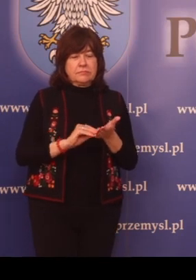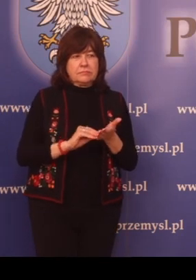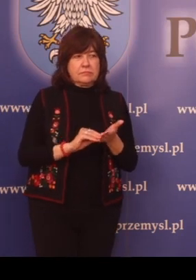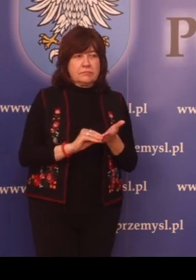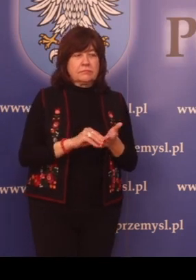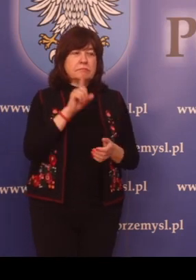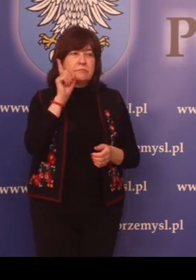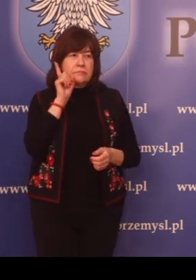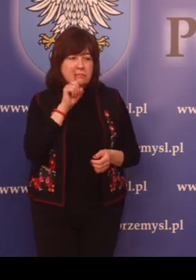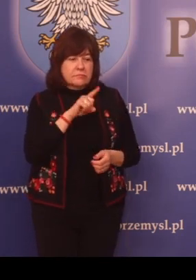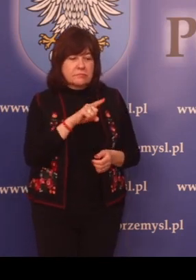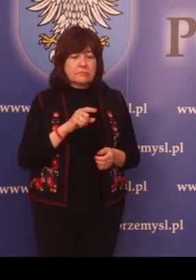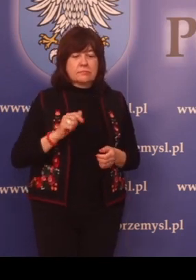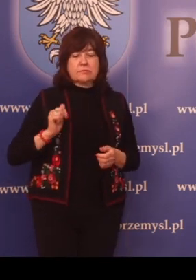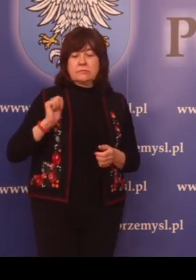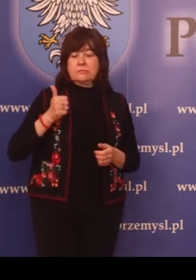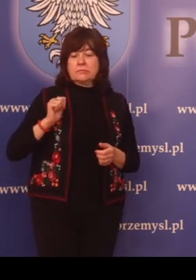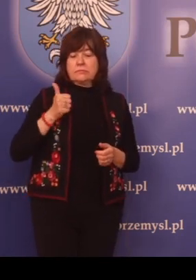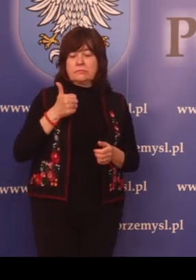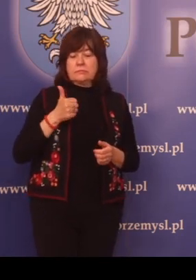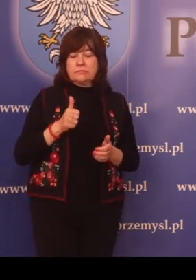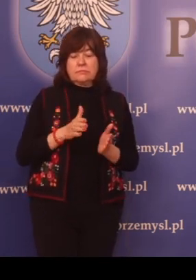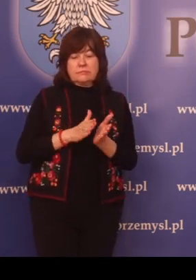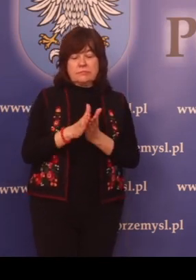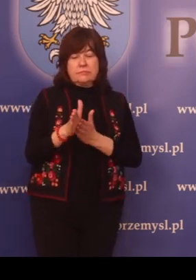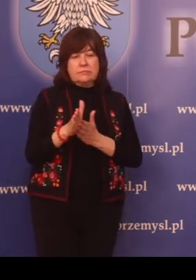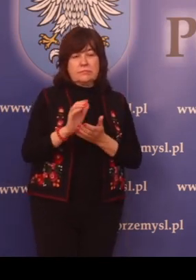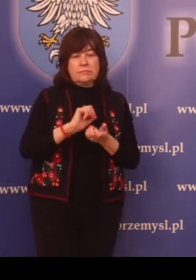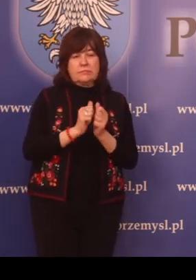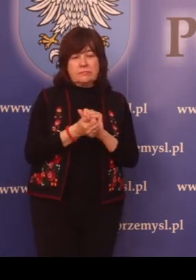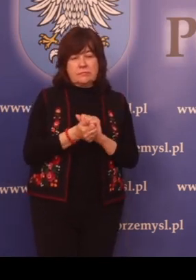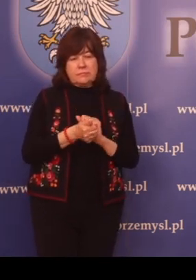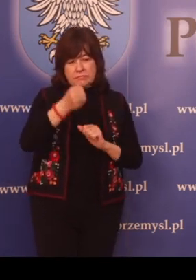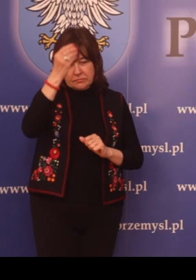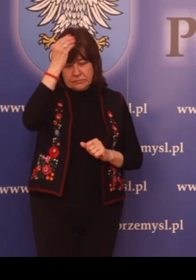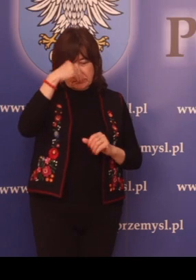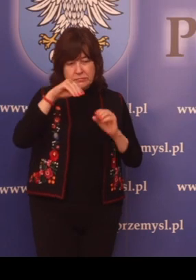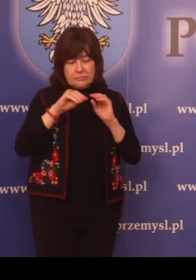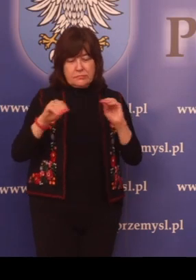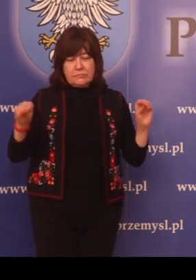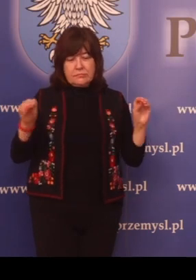odbycie kwalifikacji wstępnej lub szkolenia okresowego.